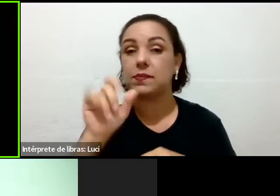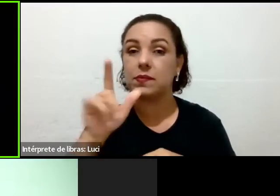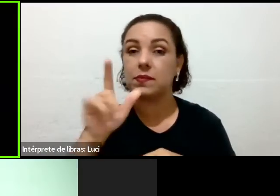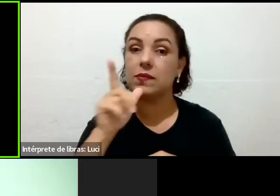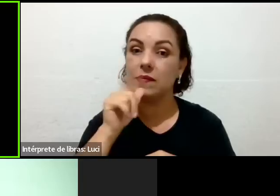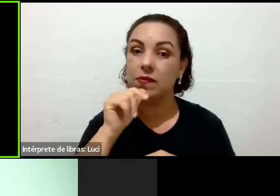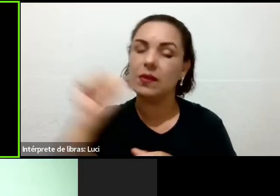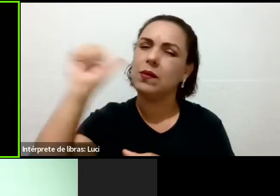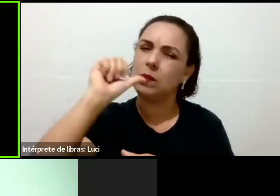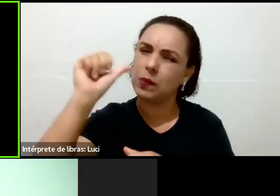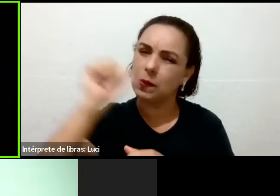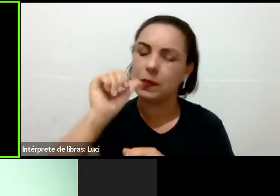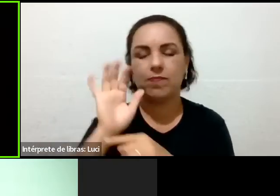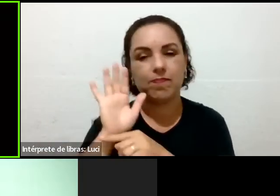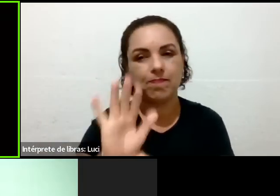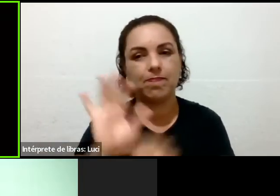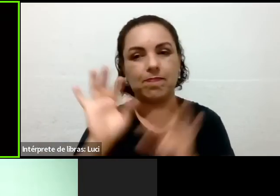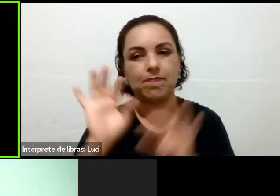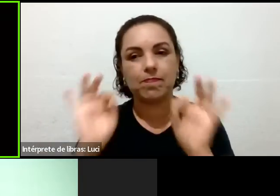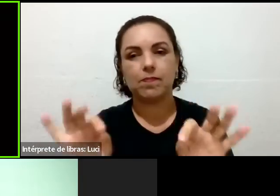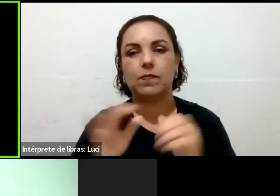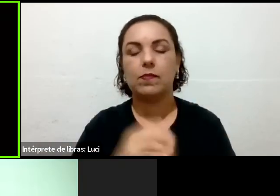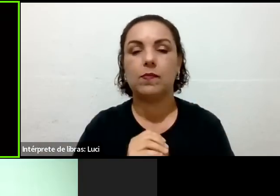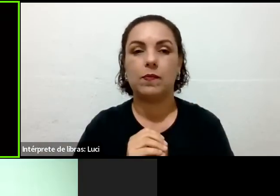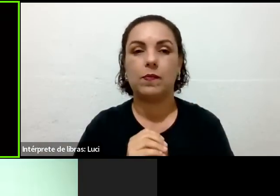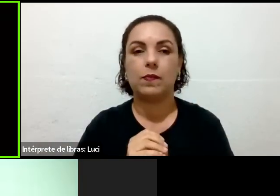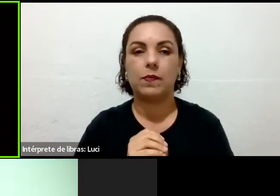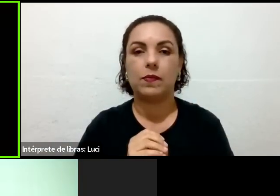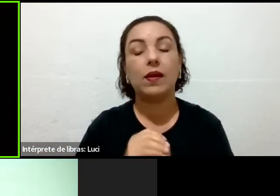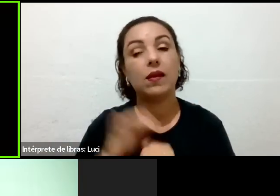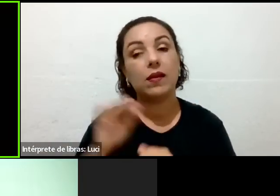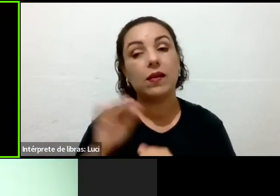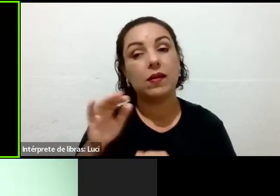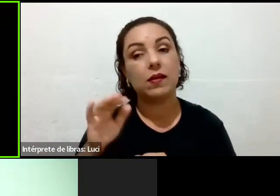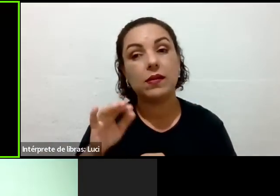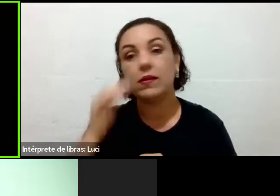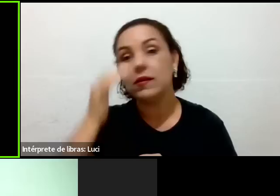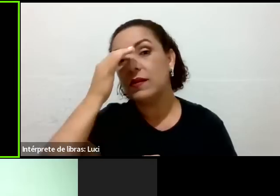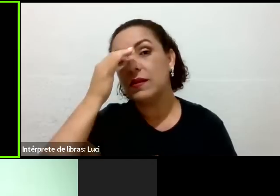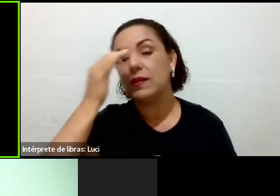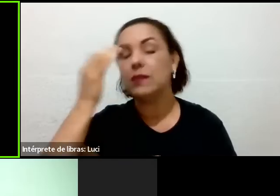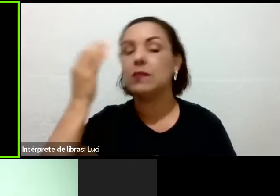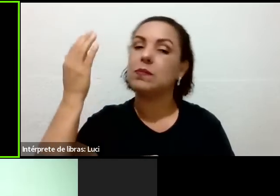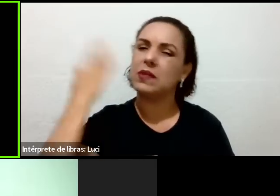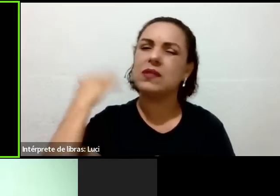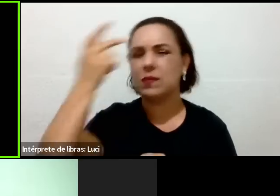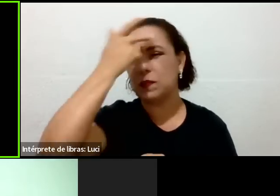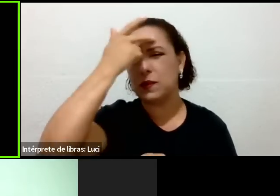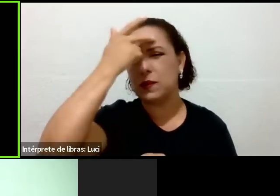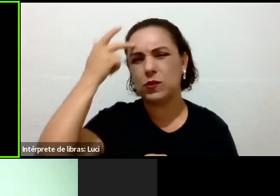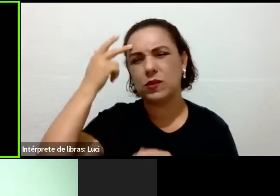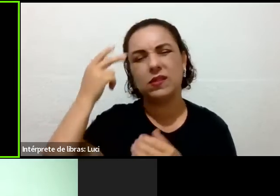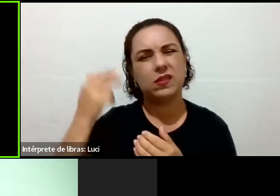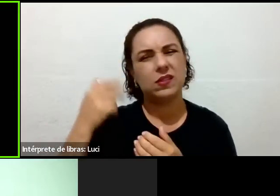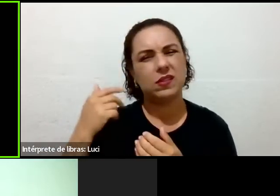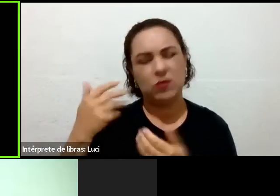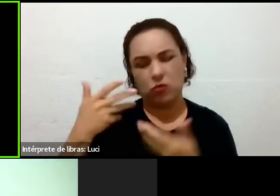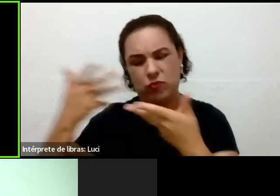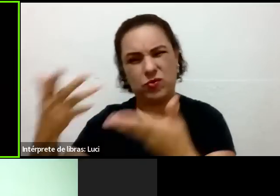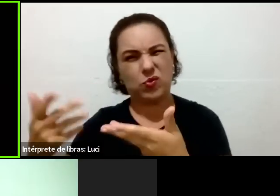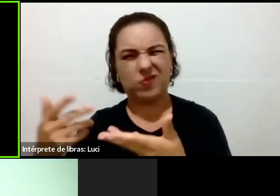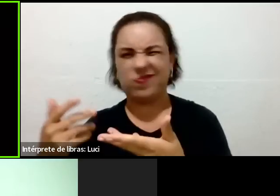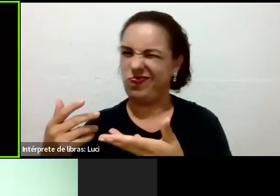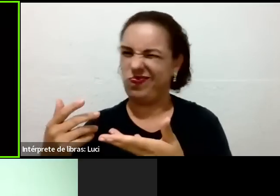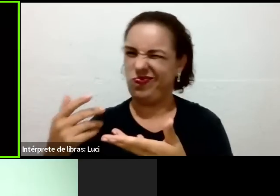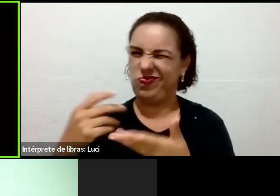Tá, Simone? Eu também já estive do lado daí. Eu não duvidei. A pessoa que me convidou, eu conheci